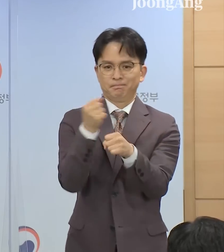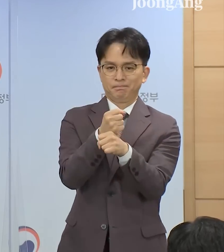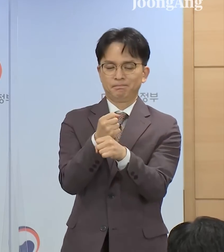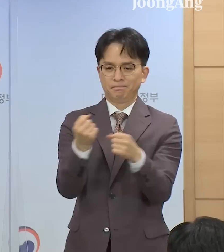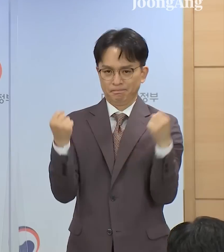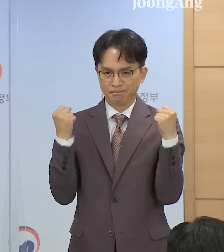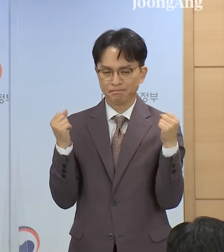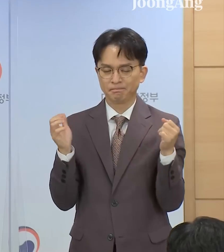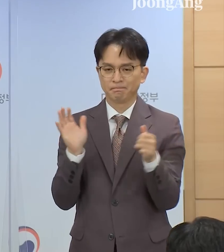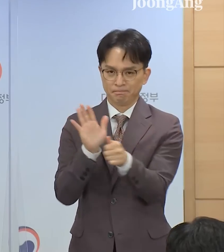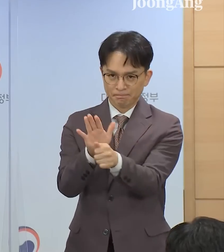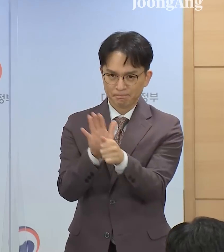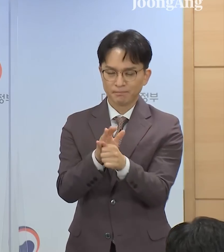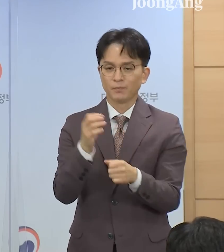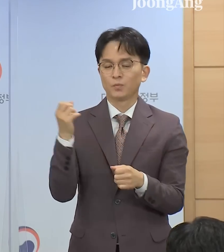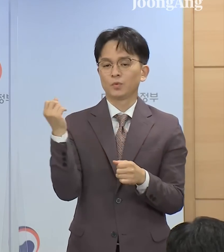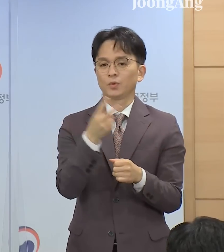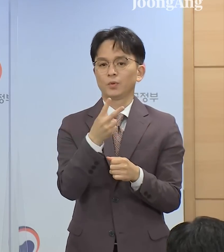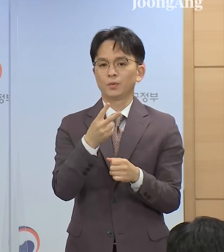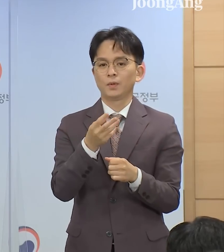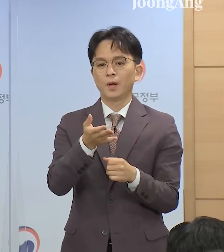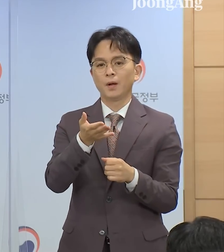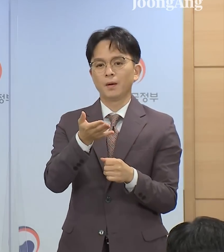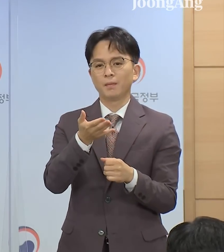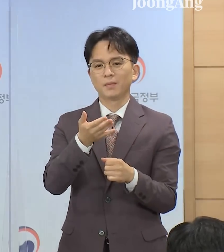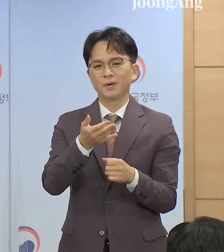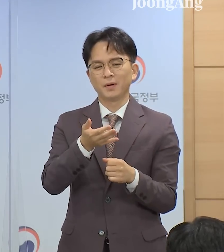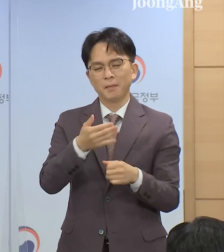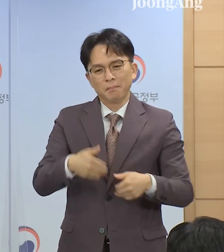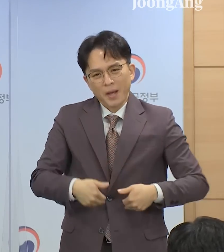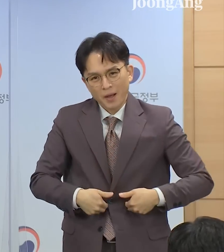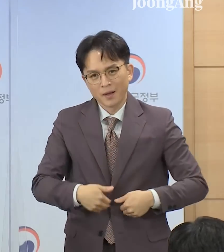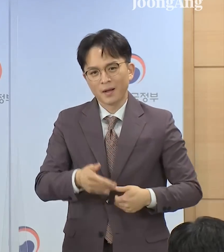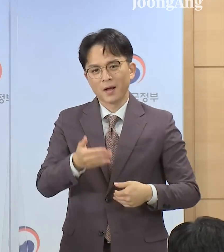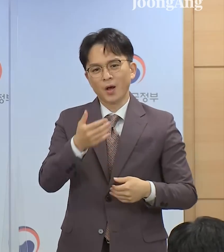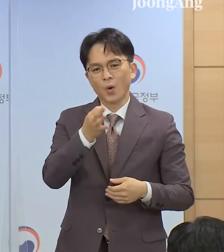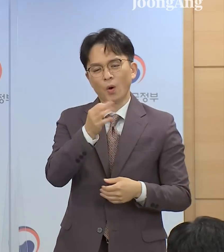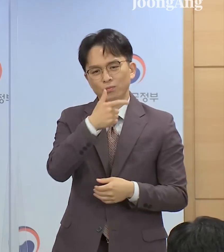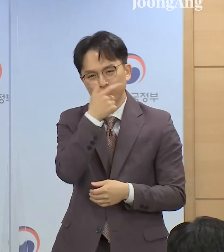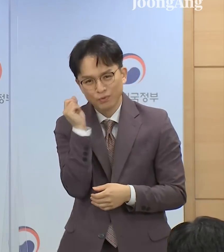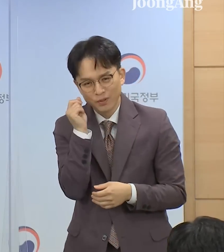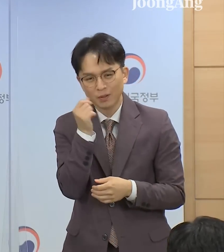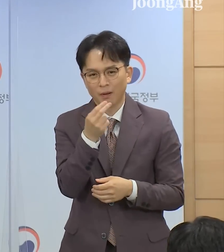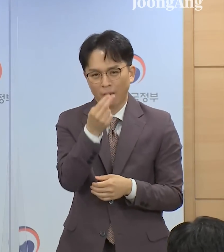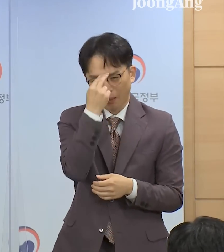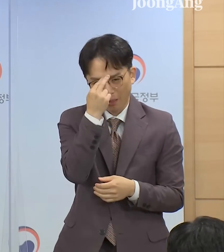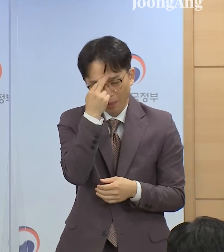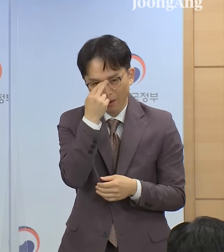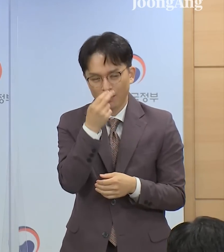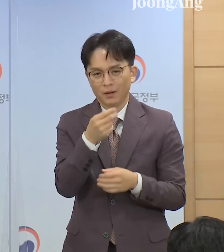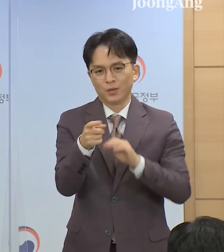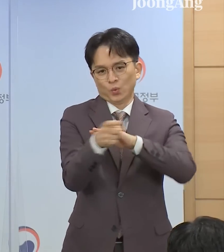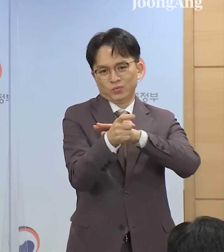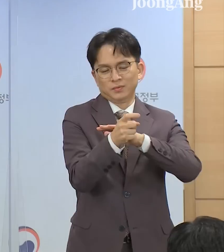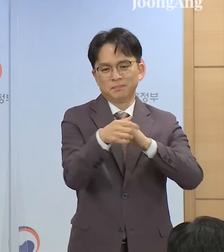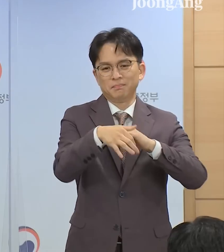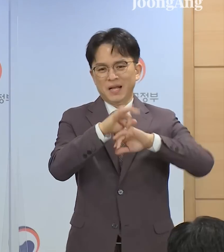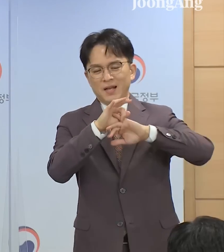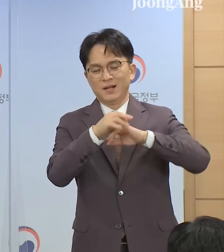생활고로 인해서 생필품 등을 훔치다가 적발된 생계형 절도범